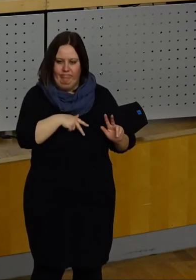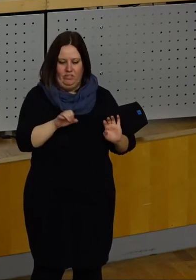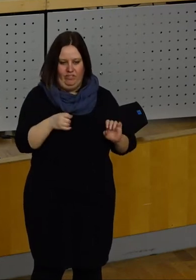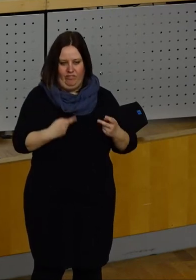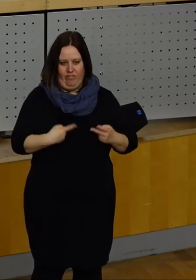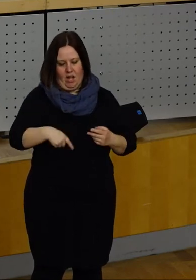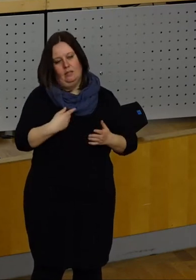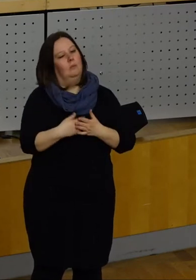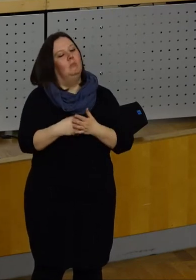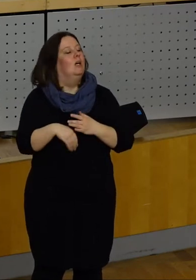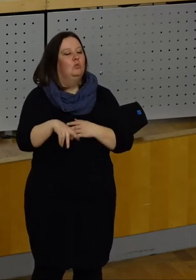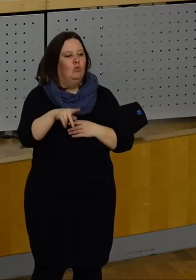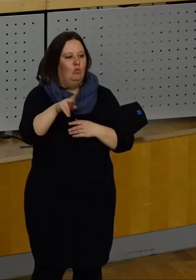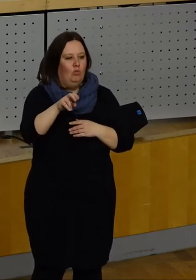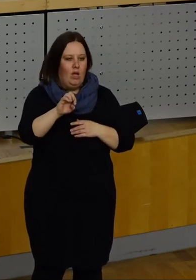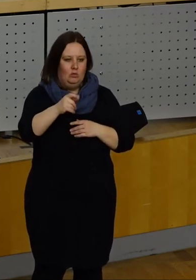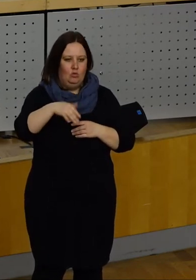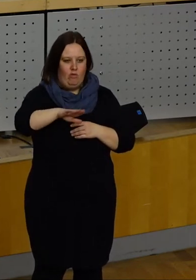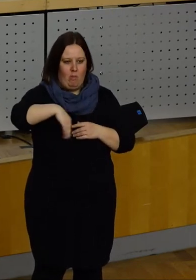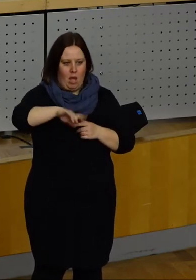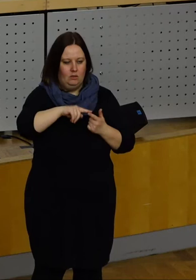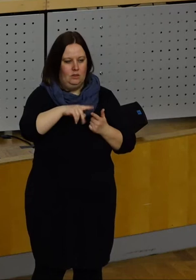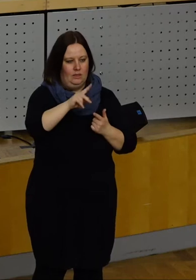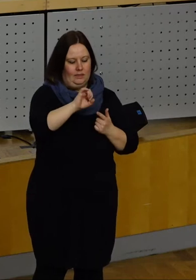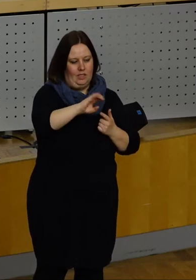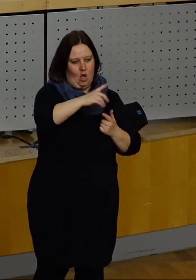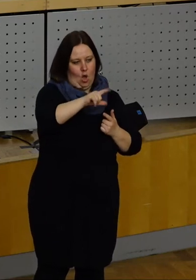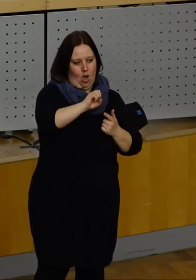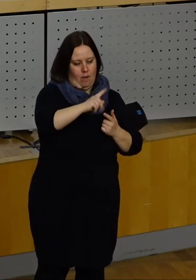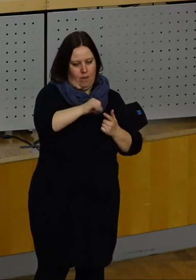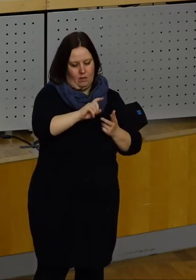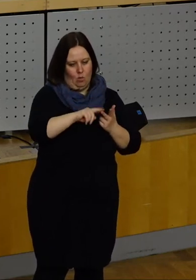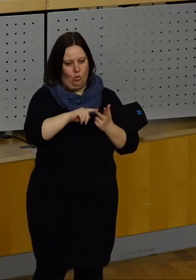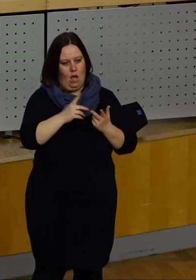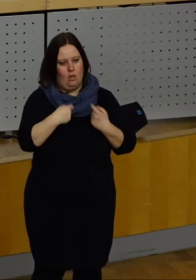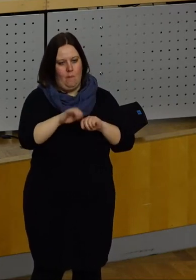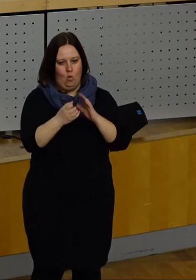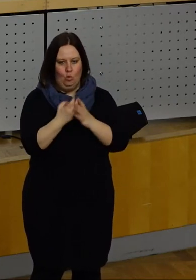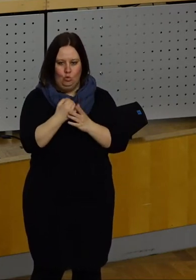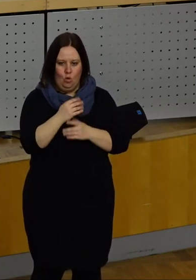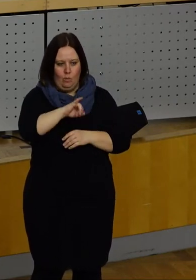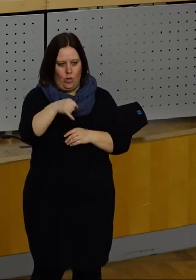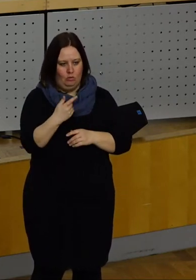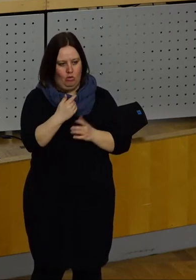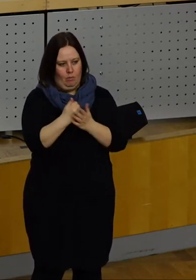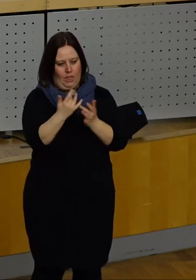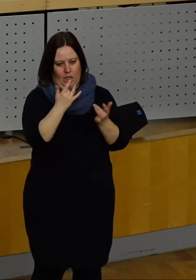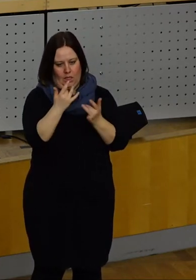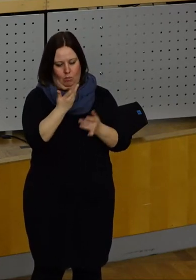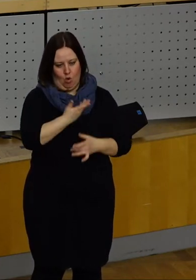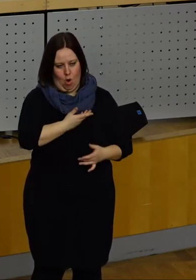Projekten wie dem Ullostorfer Platz, dem Kiessee-Läuben oder auch insbesondere Projekte, Baukultur betreffen, konfrontiert werde.